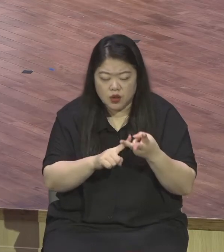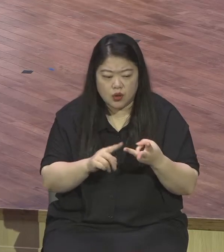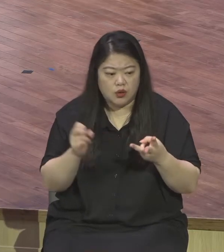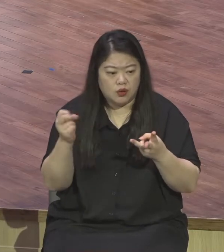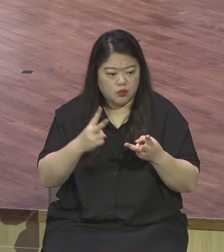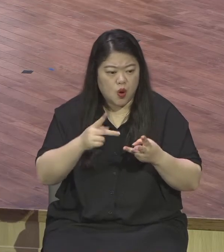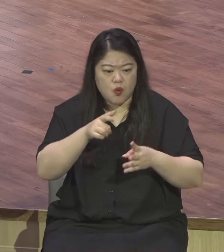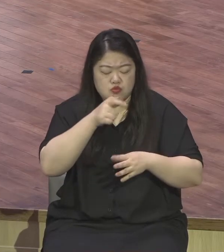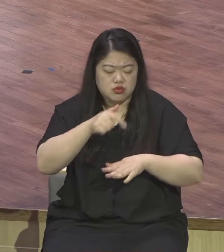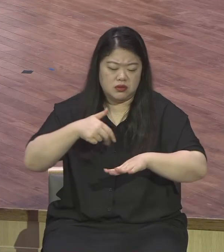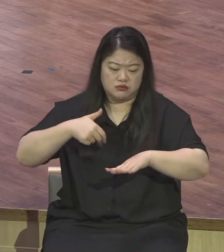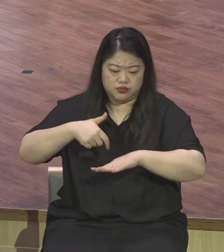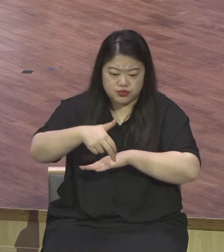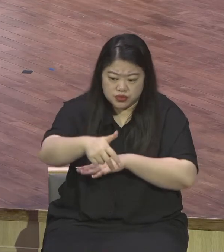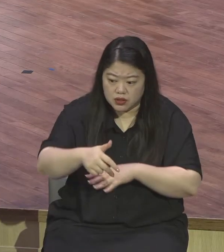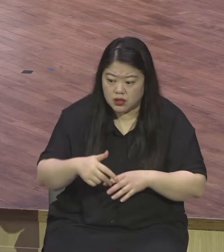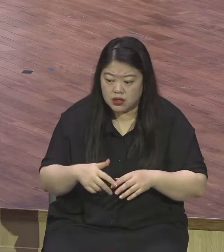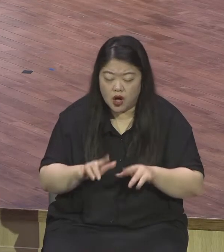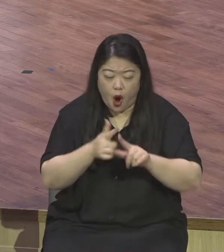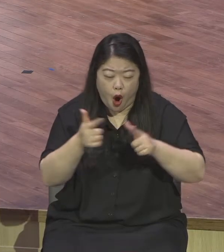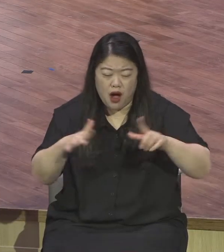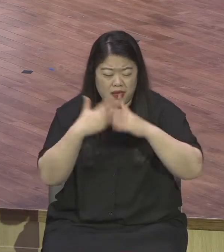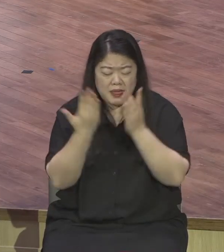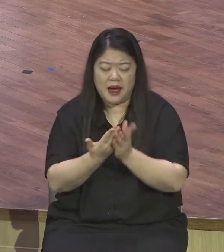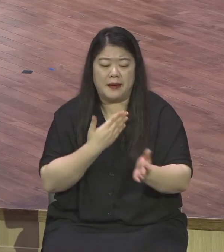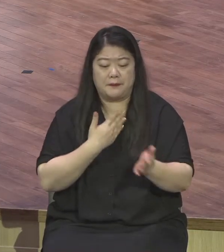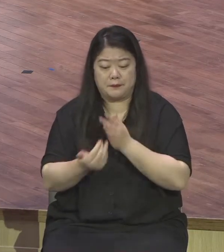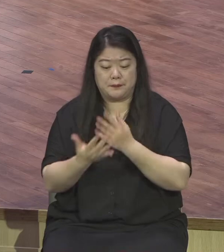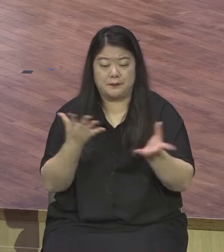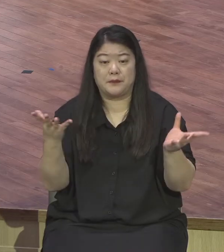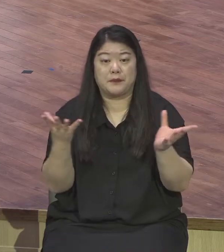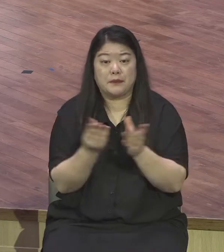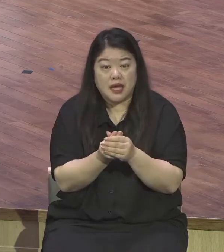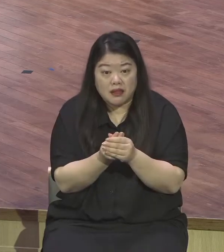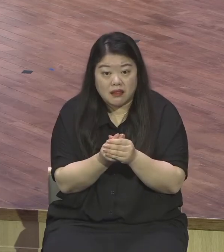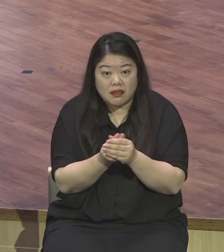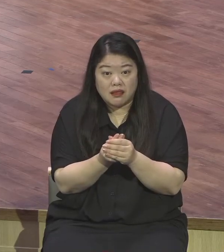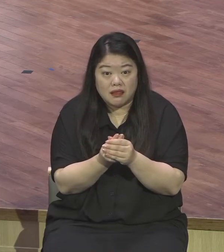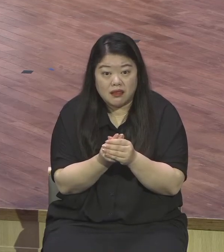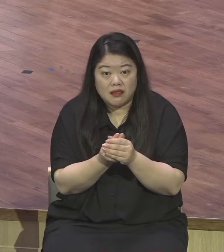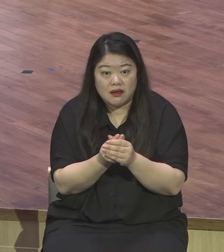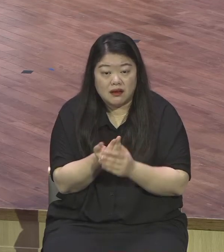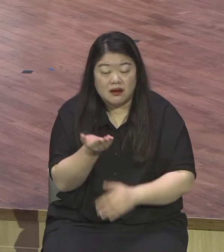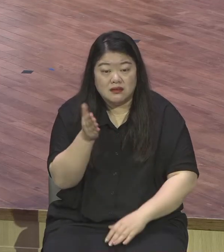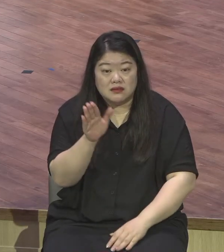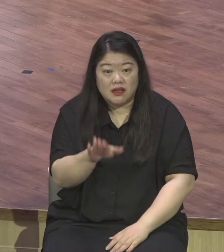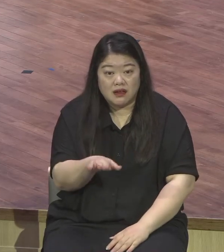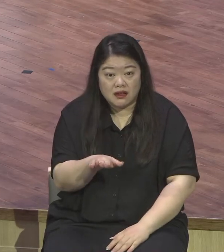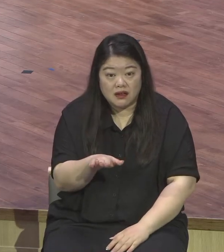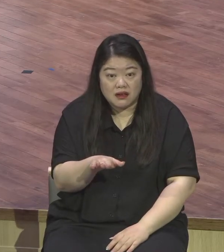들었습니다 그런데 그들에게는 은혜의 의식이 없었습니다